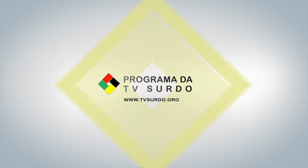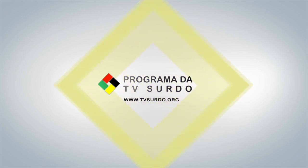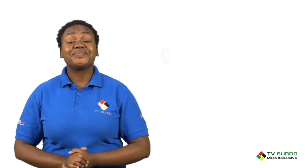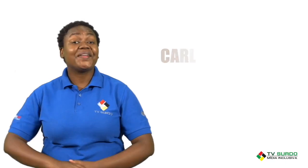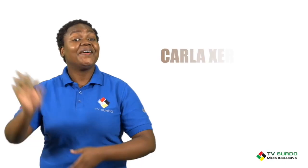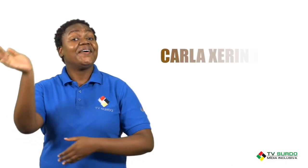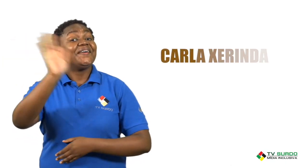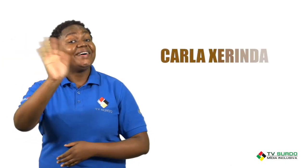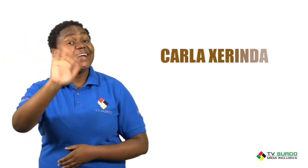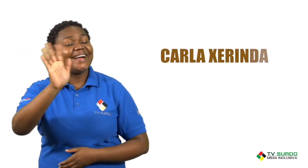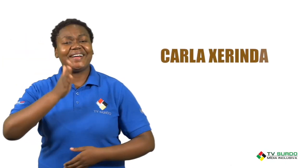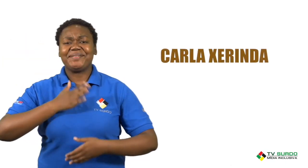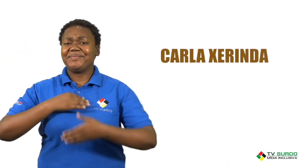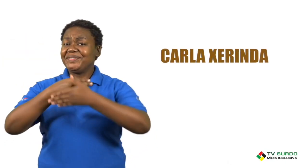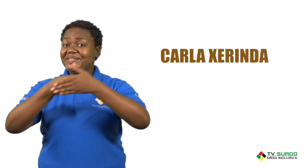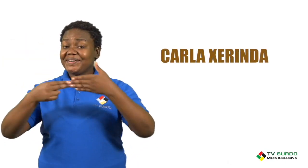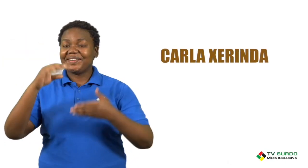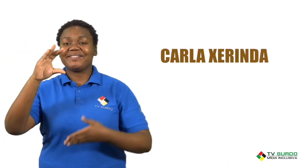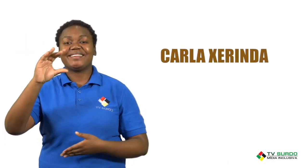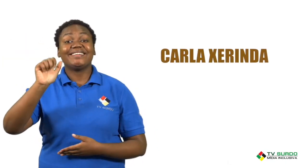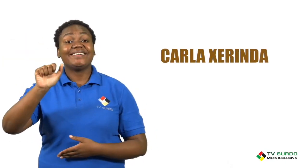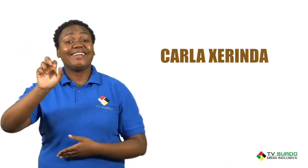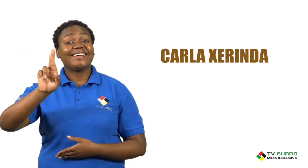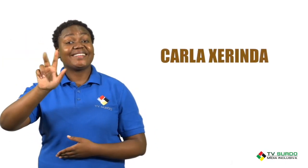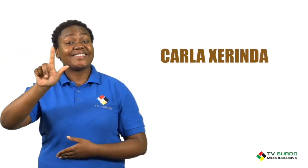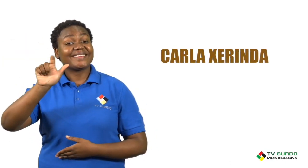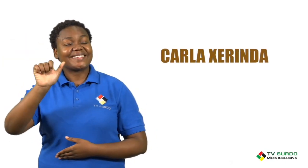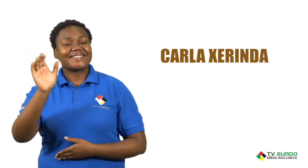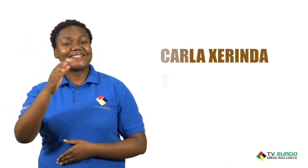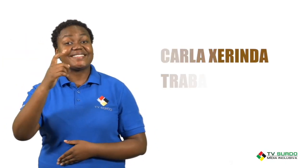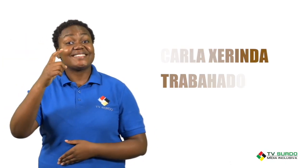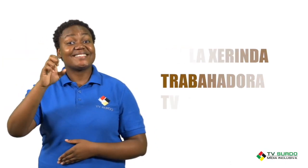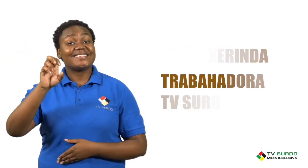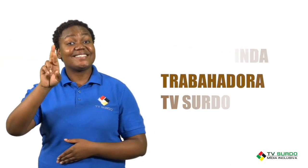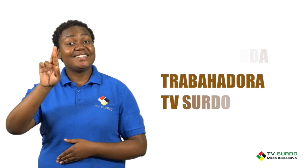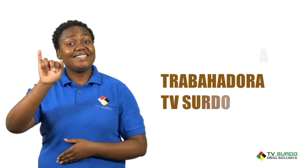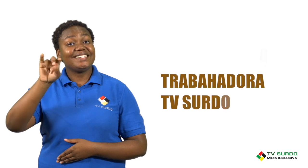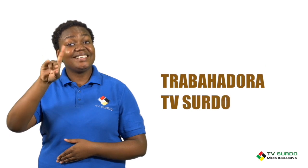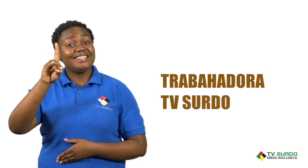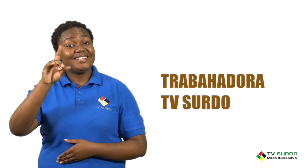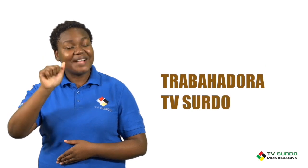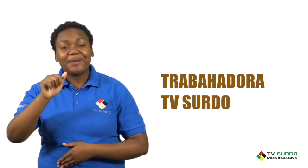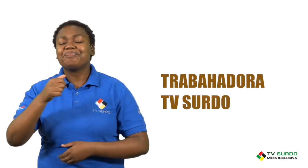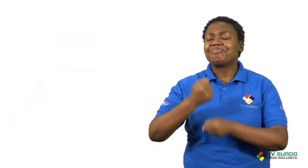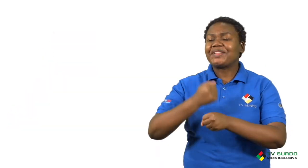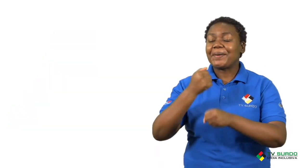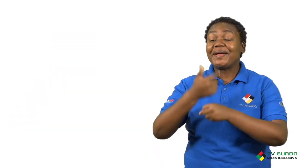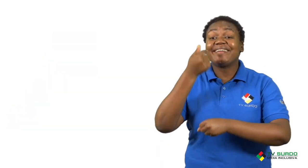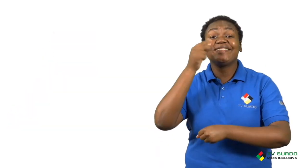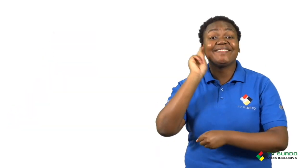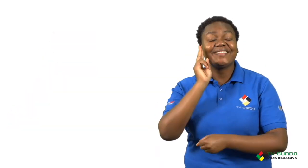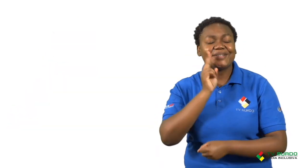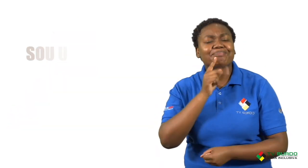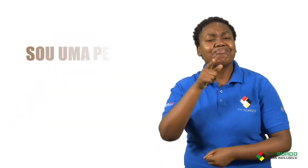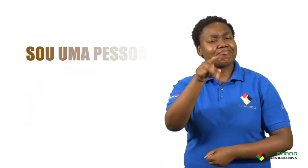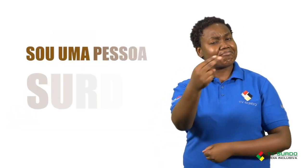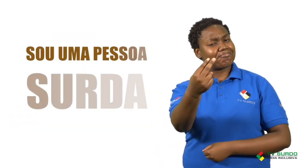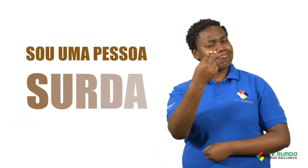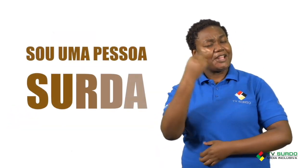Olá! O meu nome é Carla Xerinda. Sou trabalhadora da TV Surdo e, como já devem ter reparado, sou uma